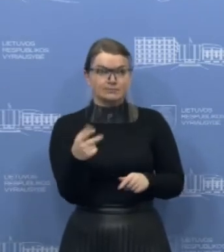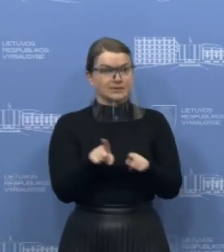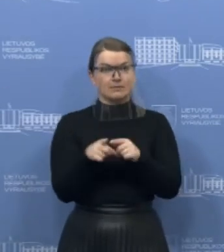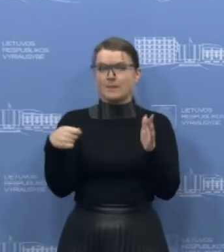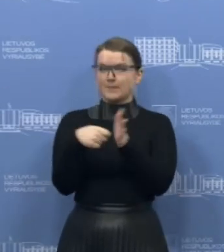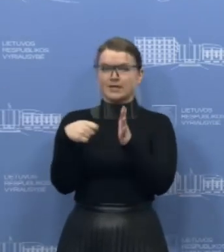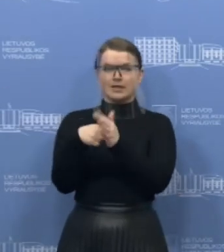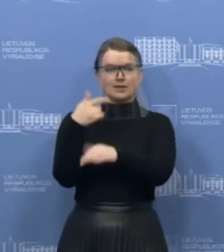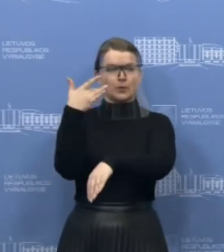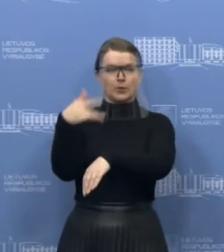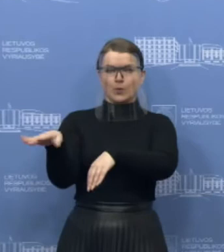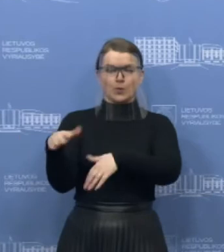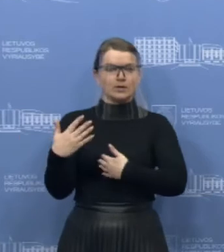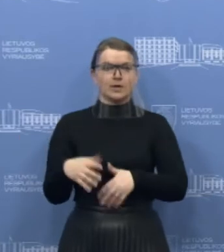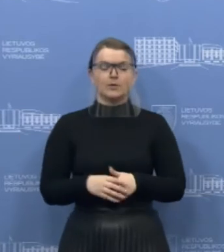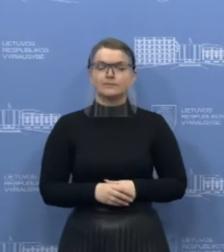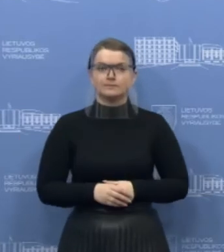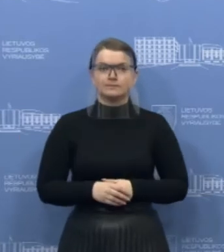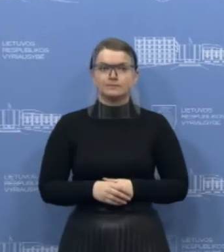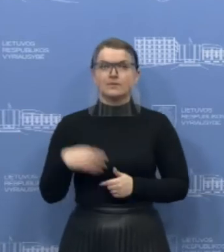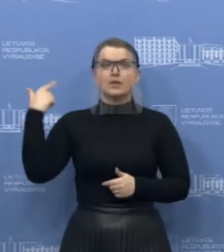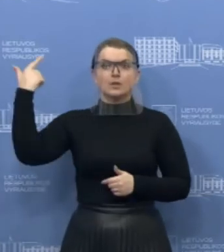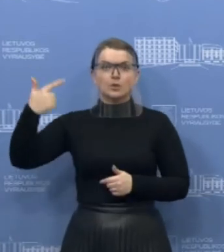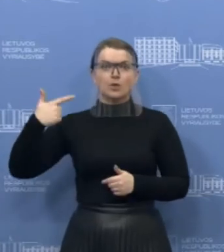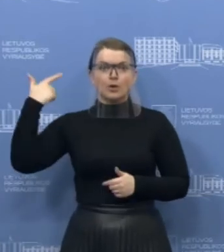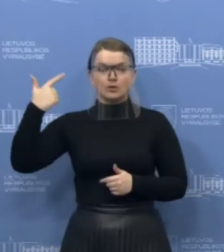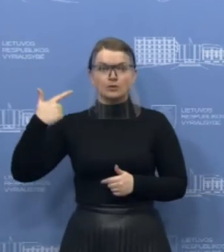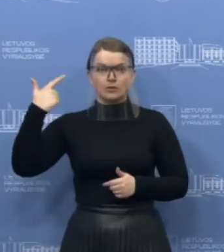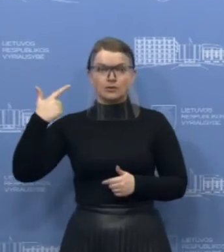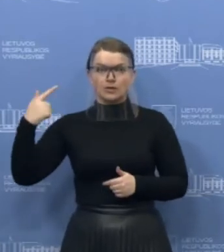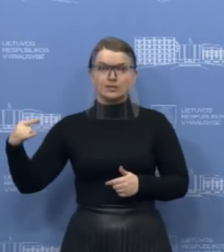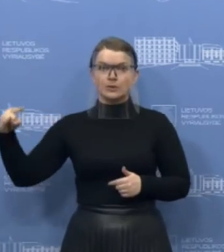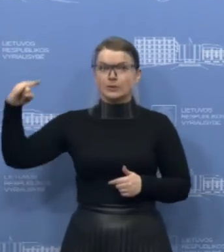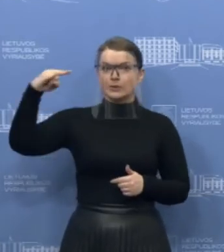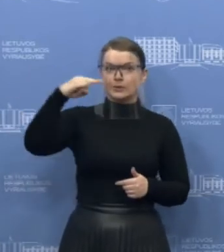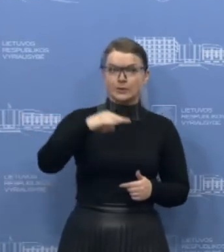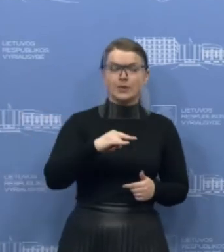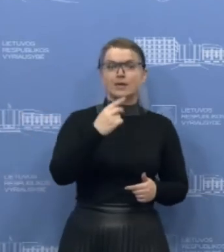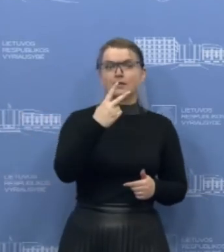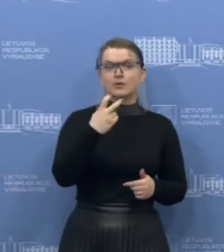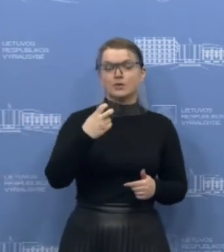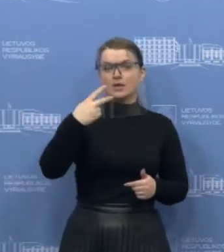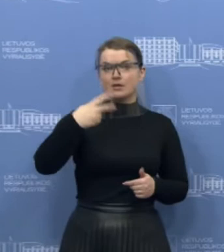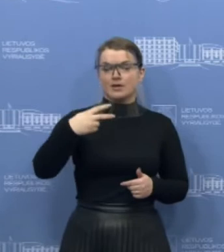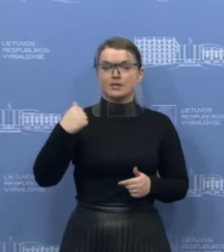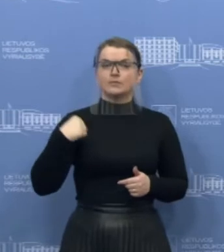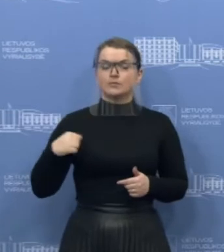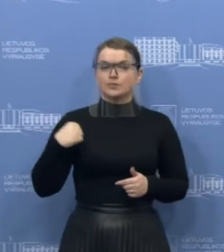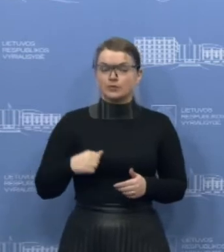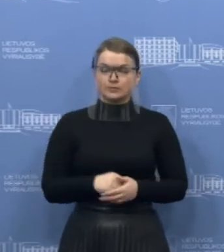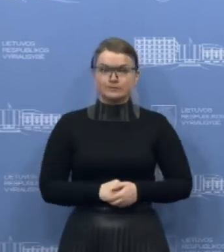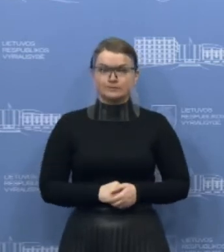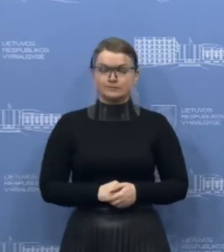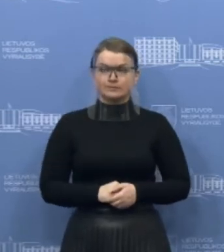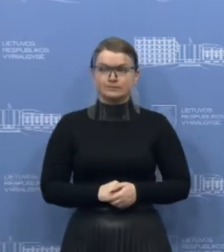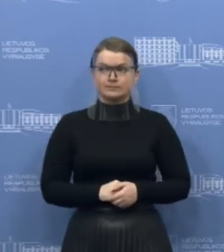bilietai visi išparduoti, iš Londono 220 keleivių, tačiau